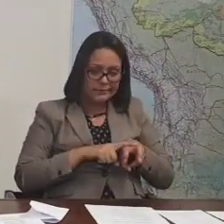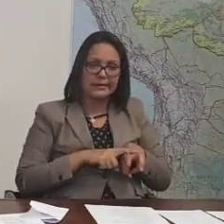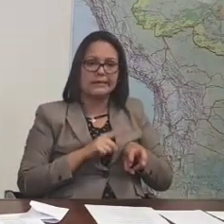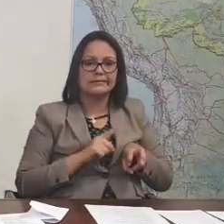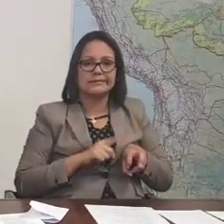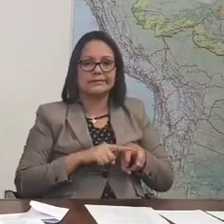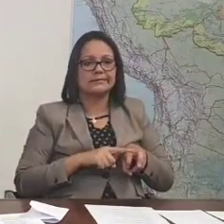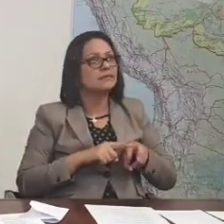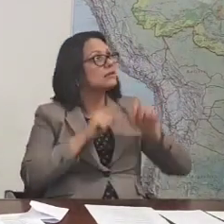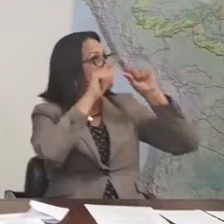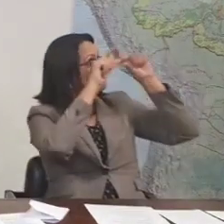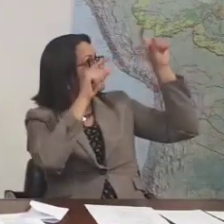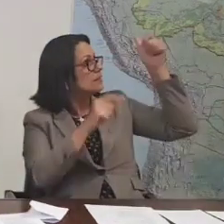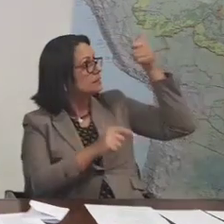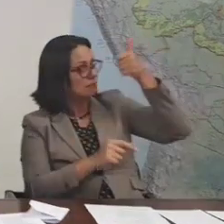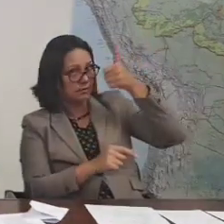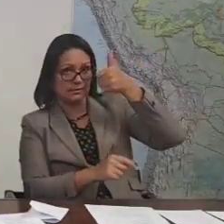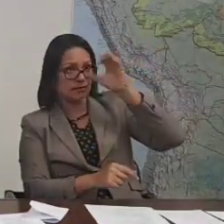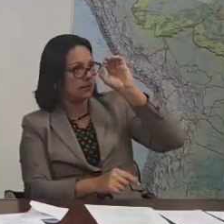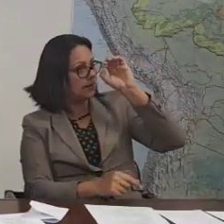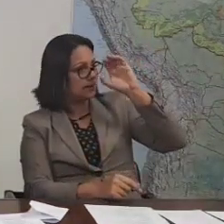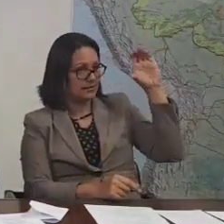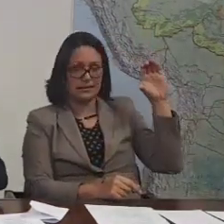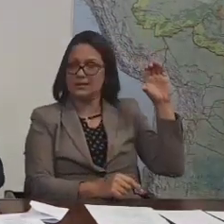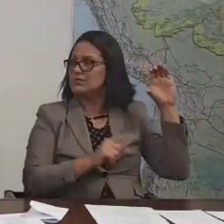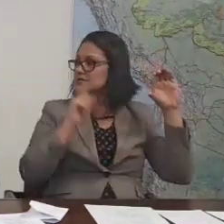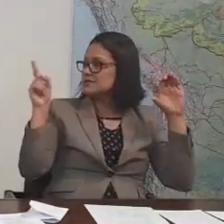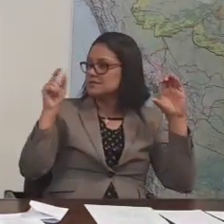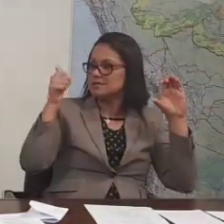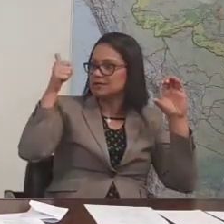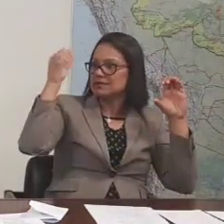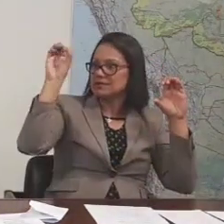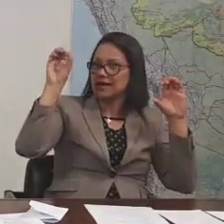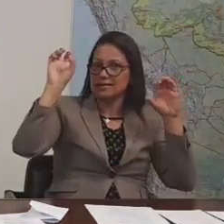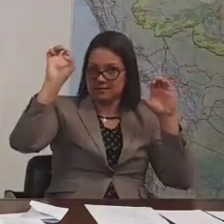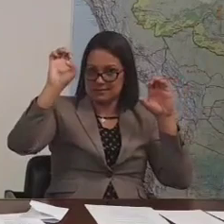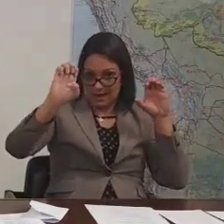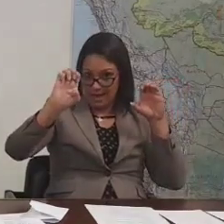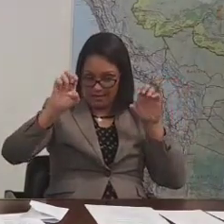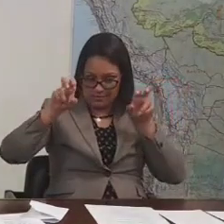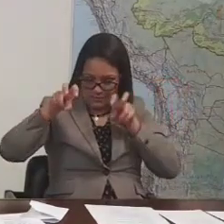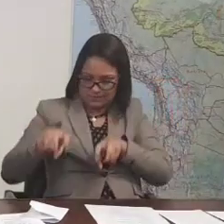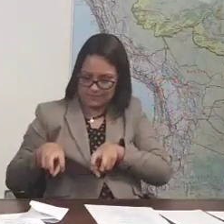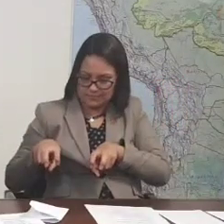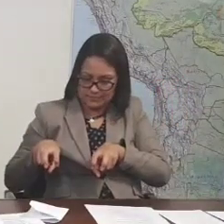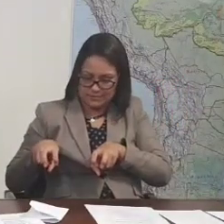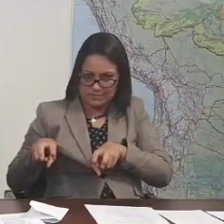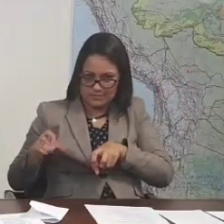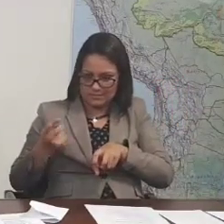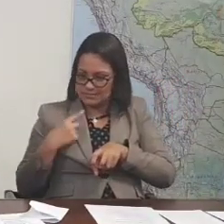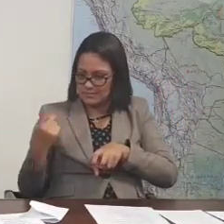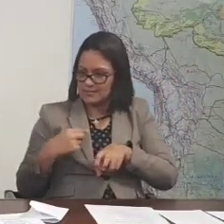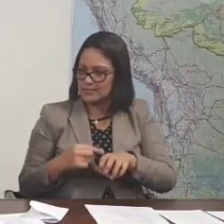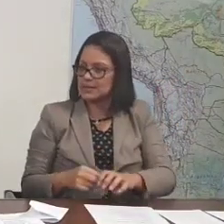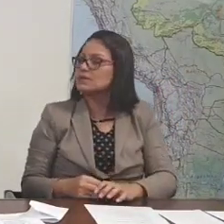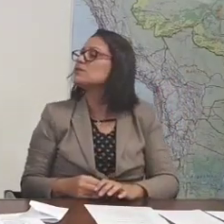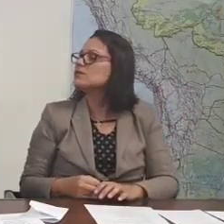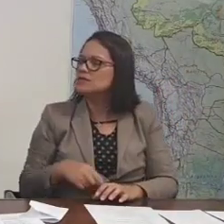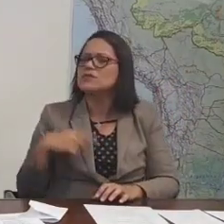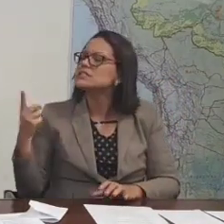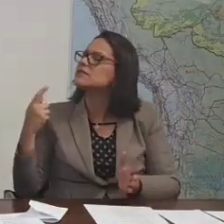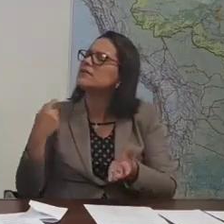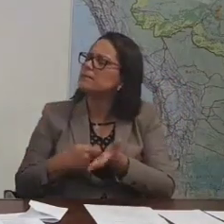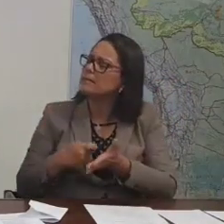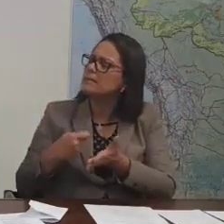poltrona 10C e você está na 10E. Só estamos do ladinho no corredor. Daí você pergunta o Soraya, quanto você